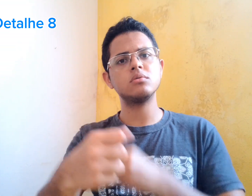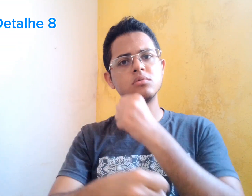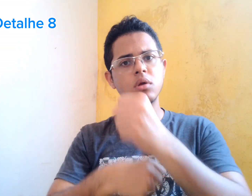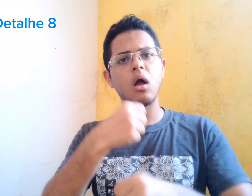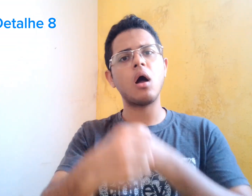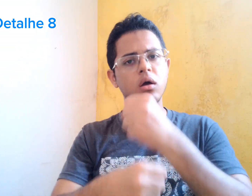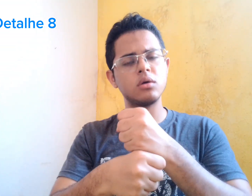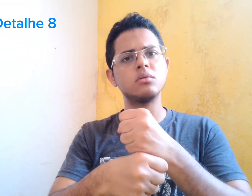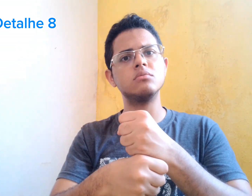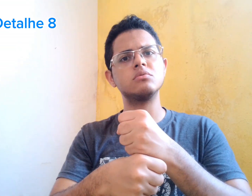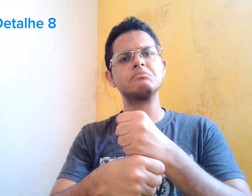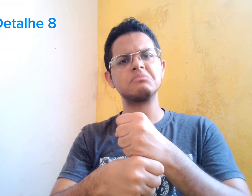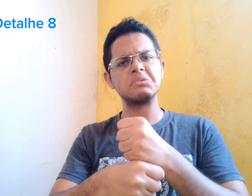Sempre reprovando.